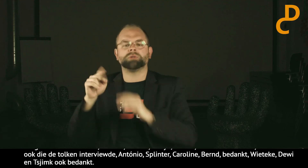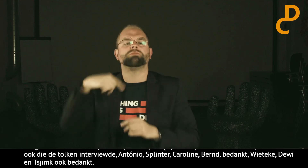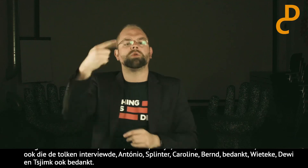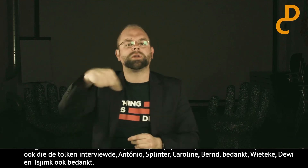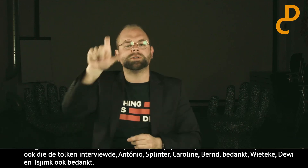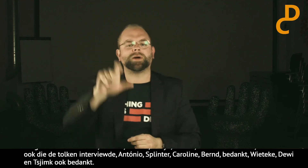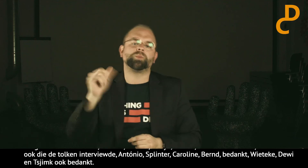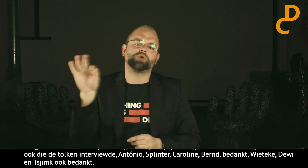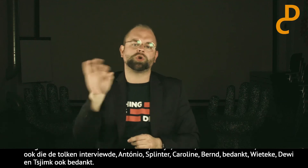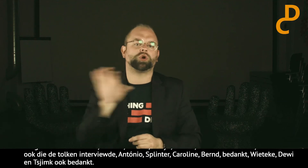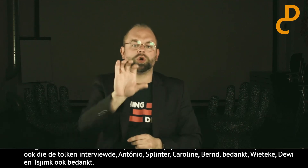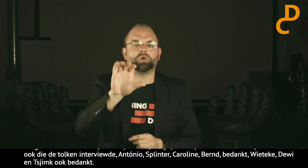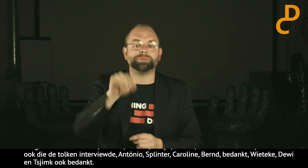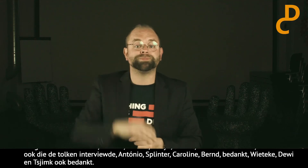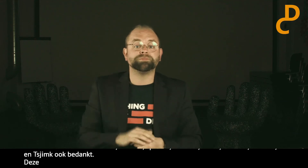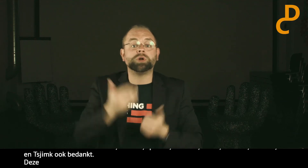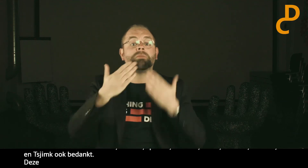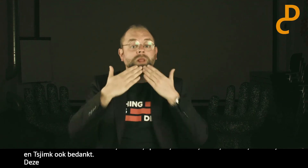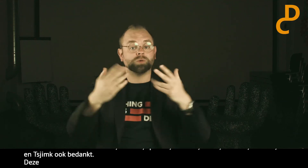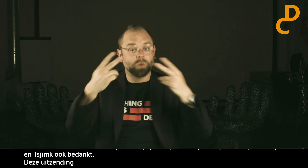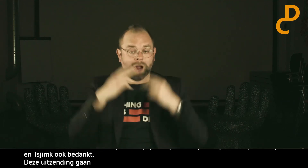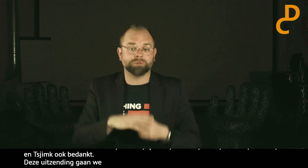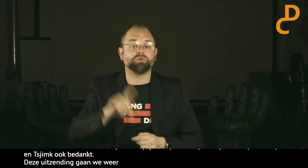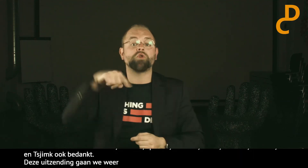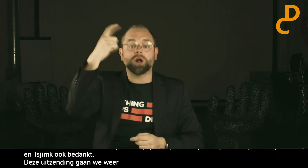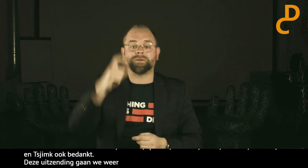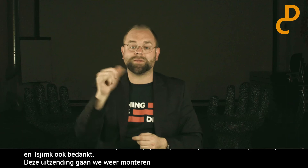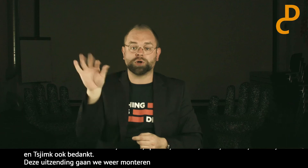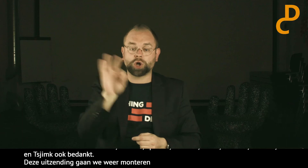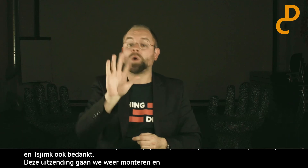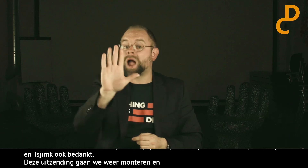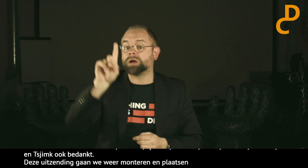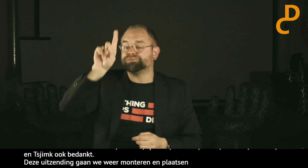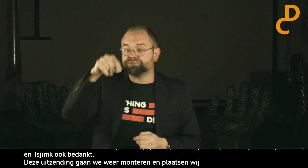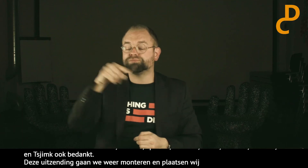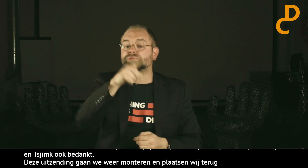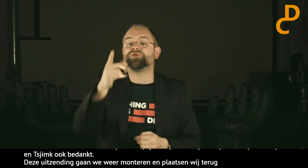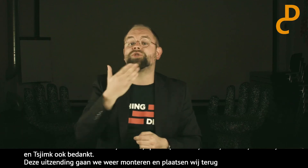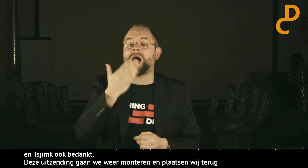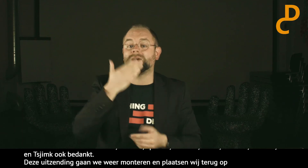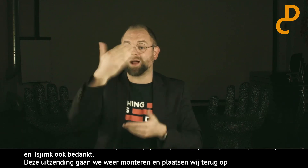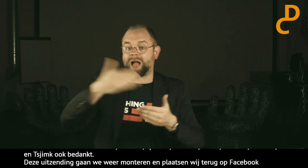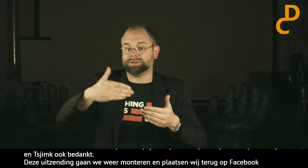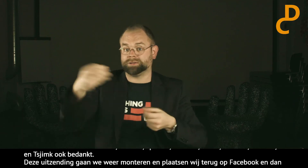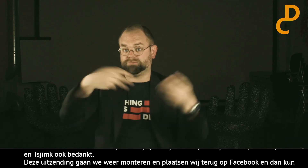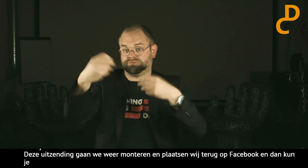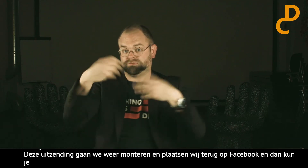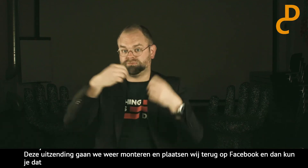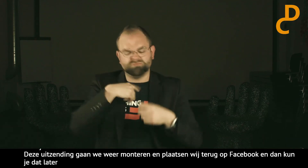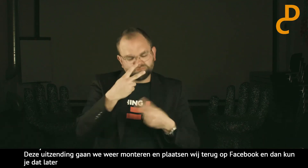Deze uitzending gaan we weer monteren. Sturen en plaatsen wij weer terug op Facebook. En dan kun je hem later weer terugkijken. En die vragenlijst